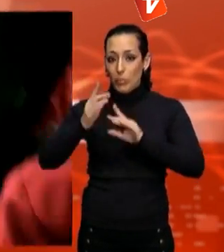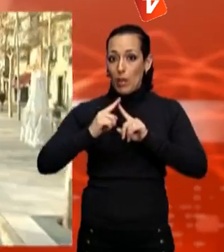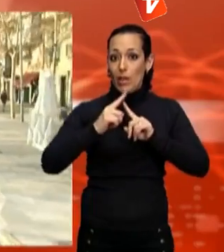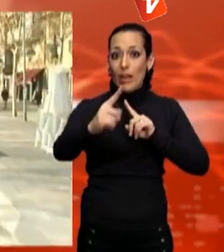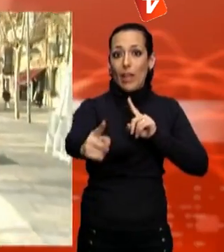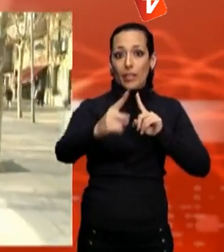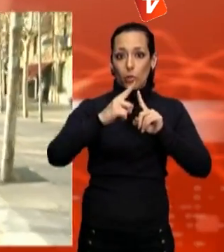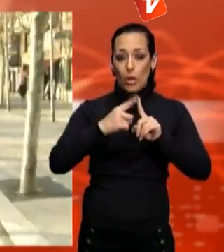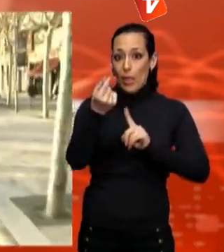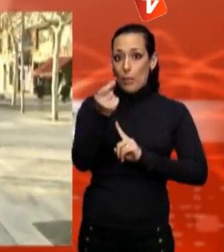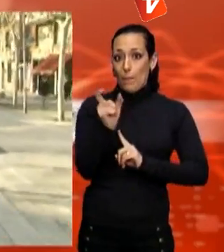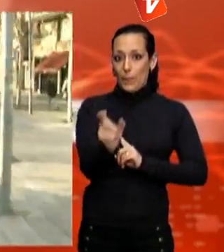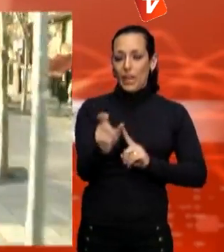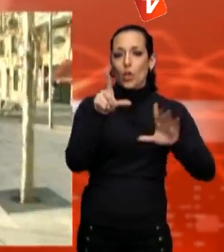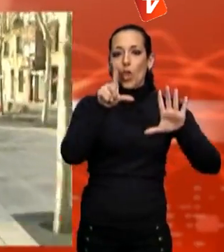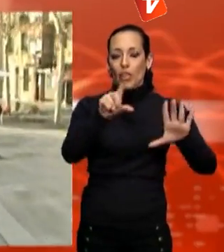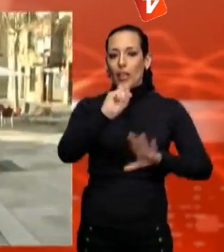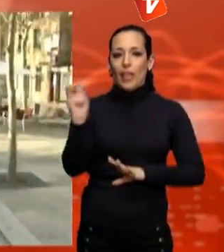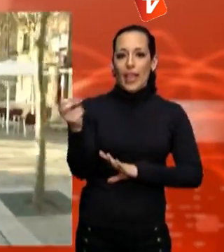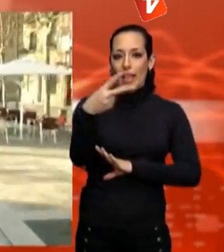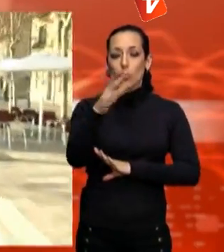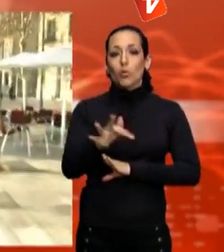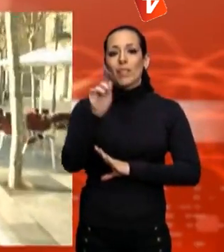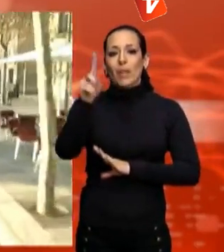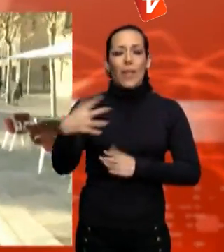connecten amb metro, autobús, rodalies i ferrocarrils.